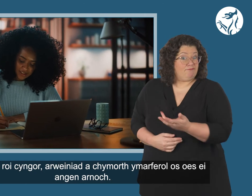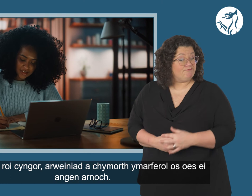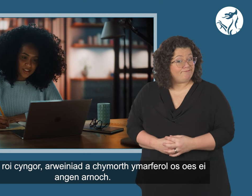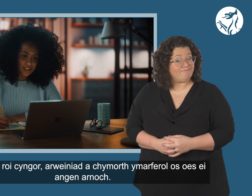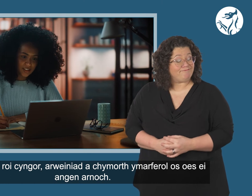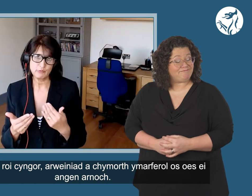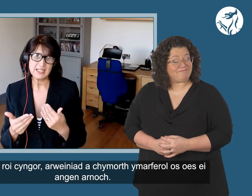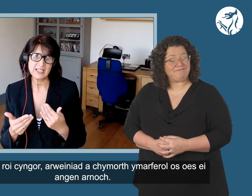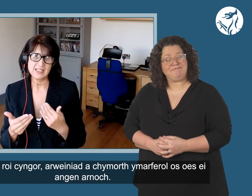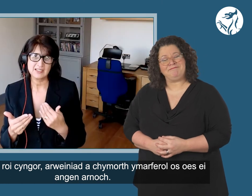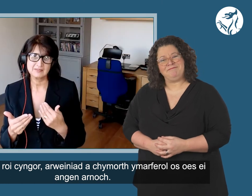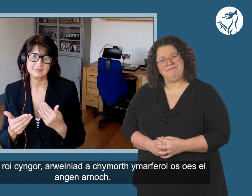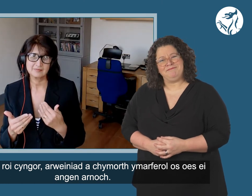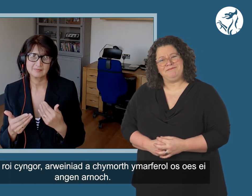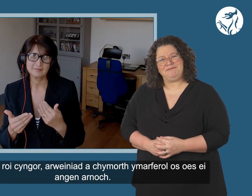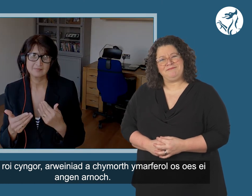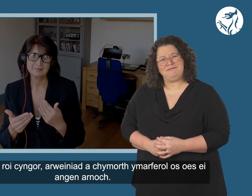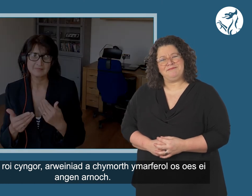support if you need it.